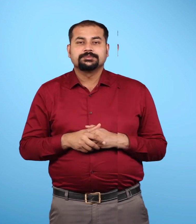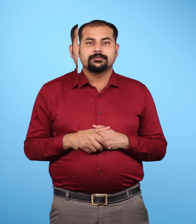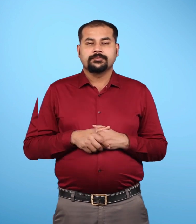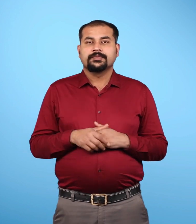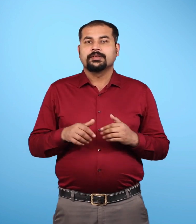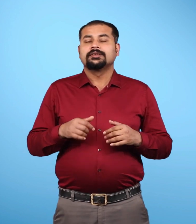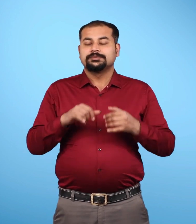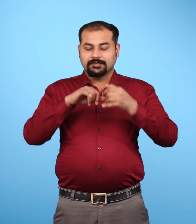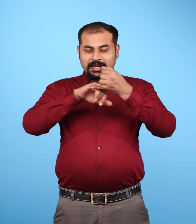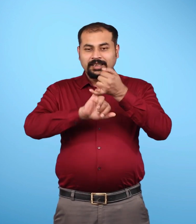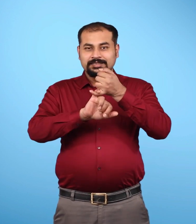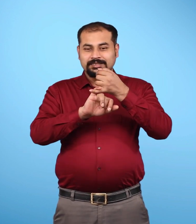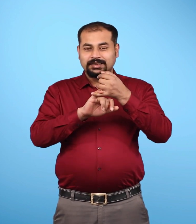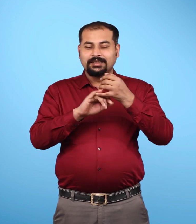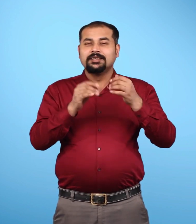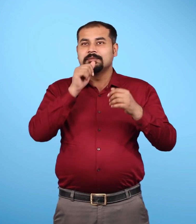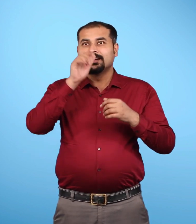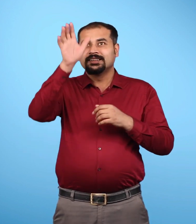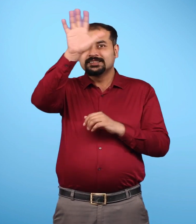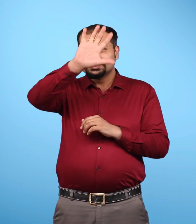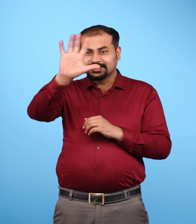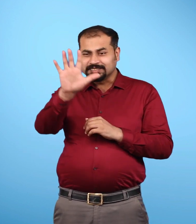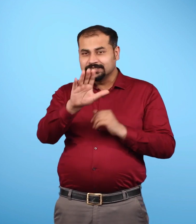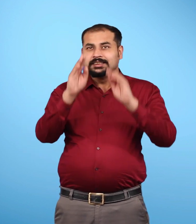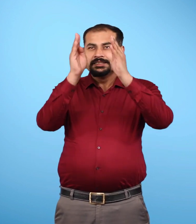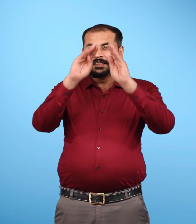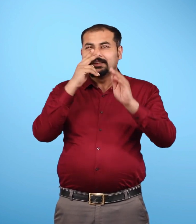यह अंग्रेजी भाषा के एस अक्षर के आकार का है